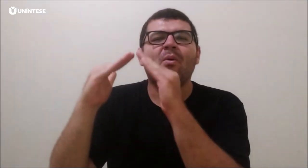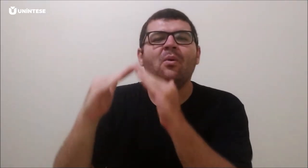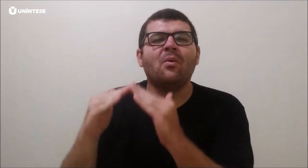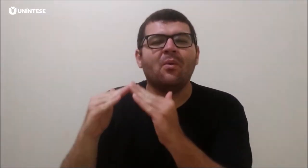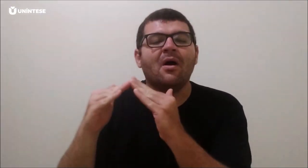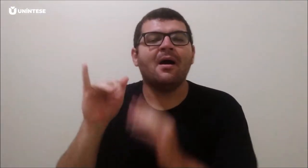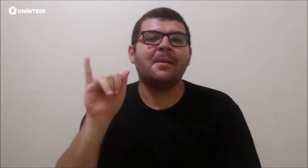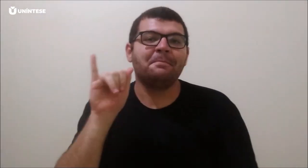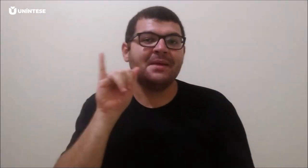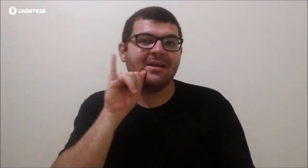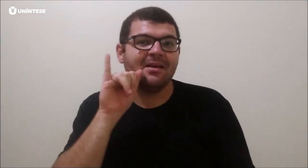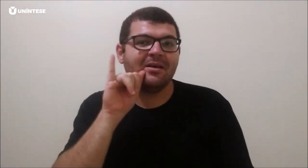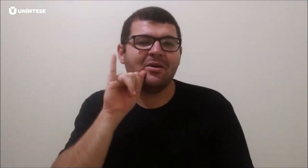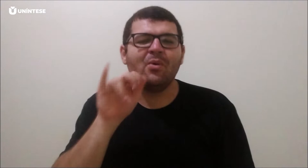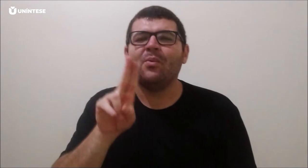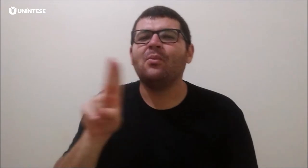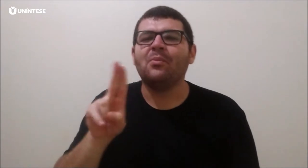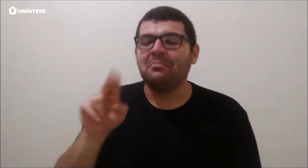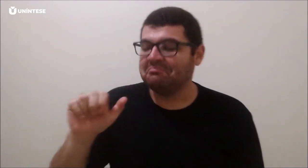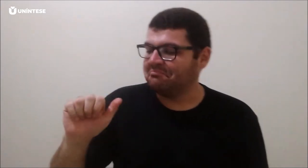Moro na cidade de Arapirá, que este é o sinal.